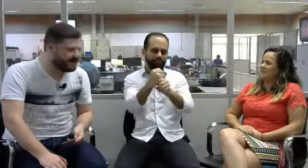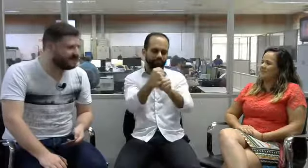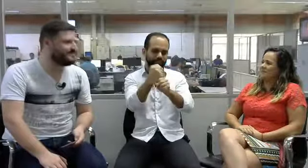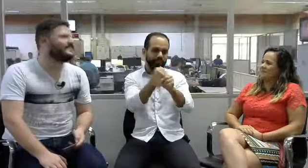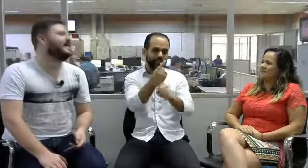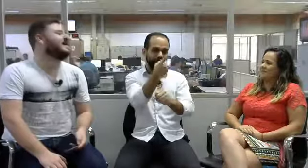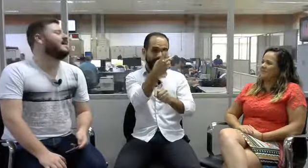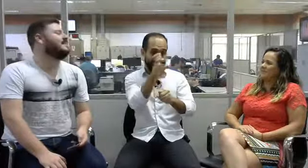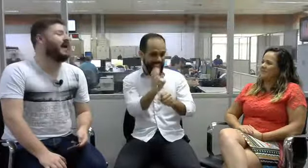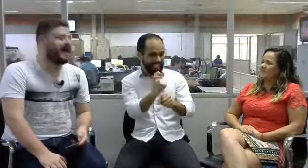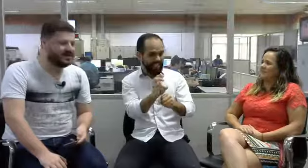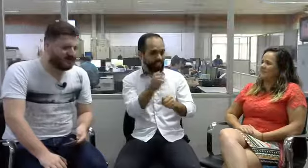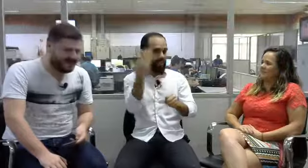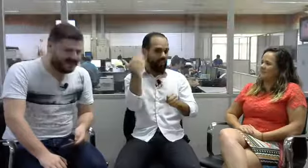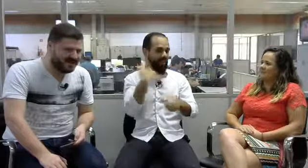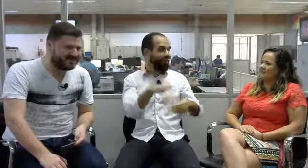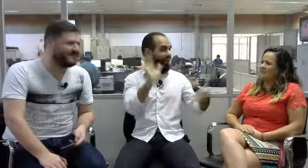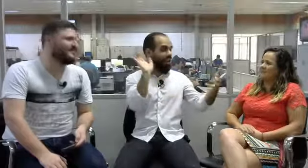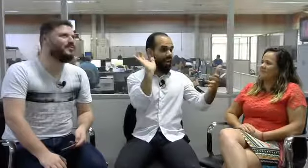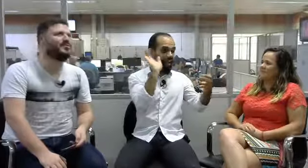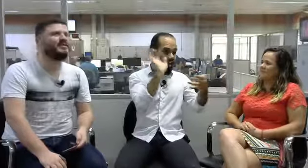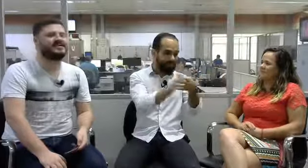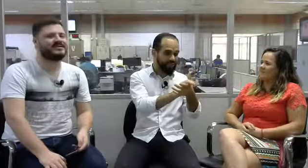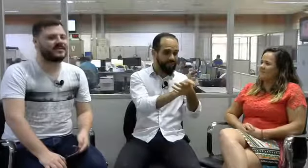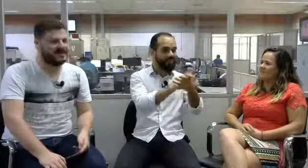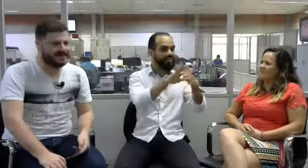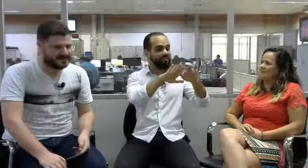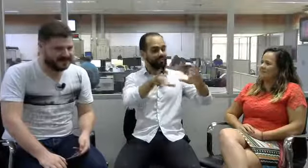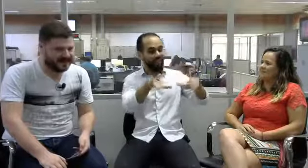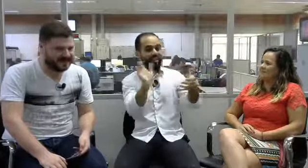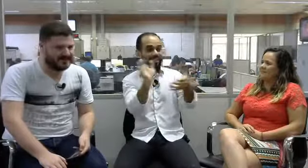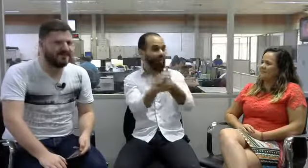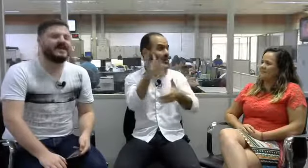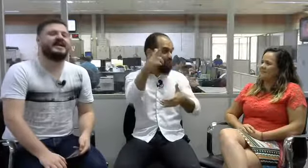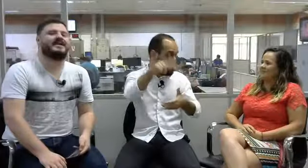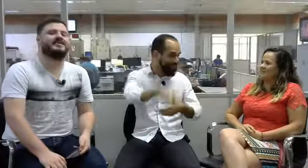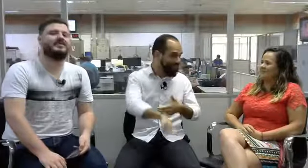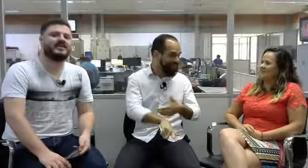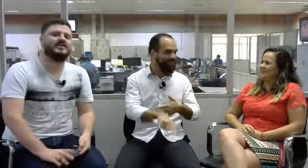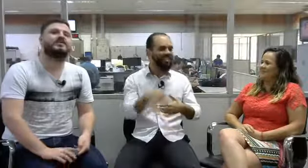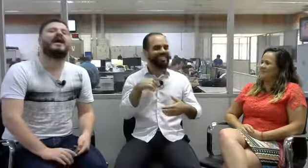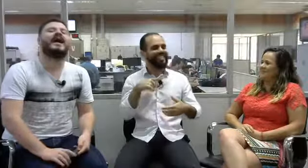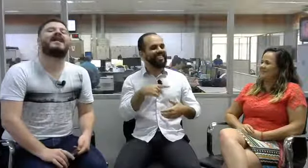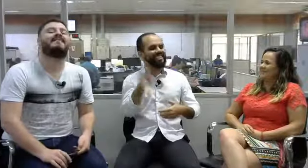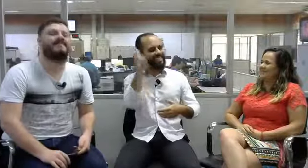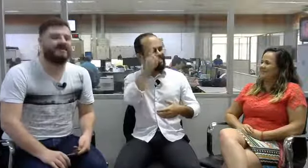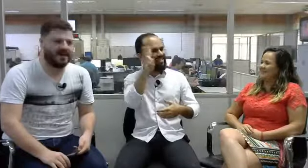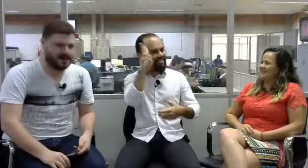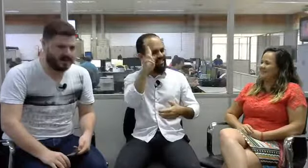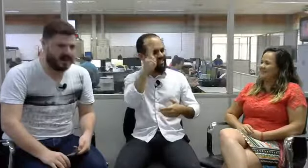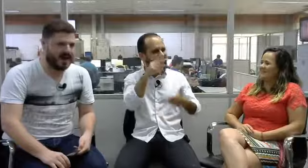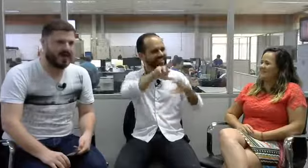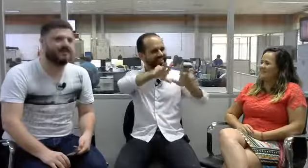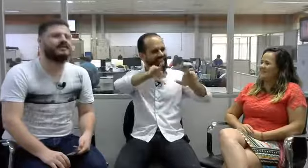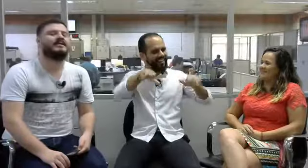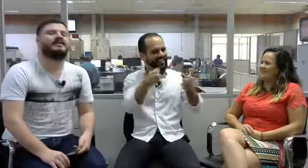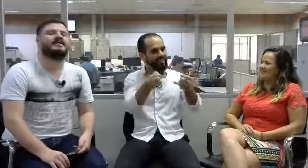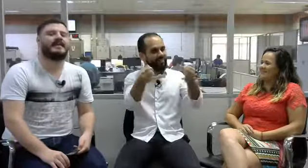mais de uma vez, tem muita história para contar, e no domingo ela fez o Enem, e também